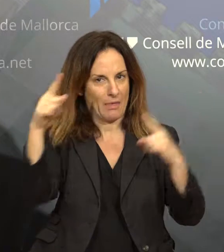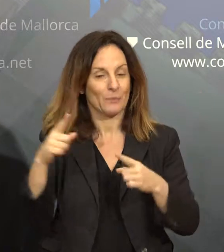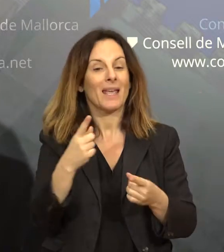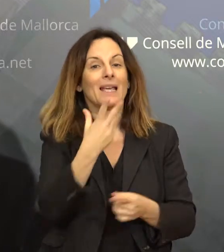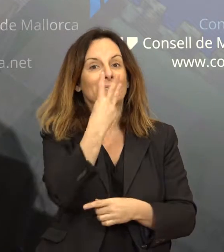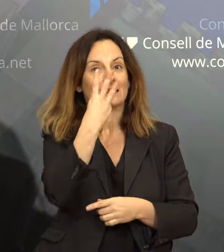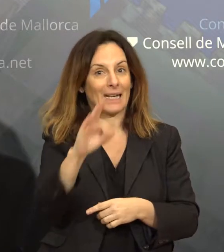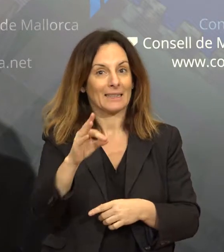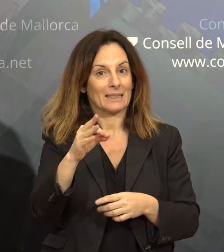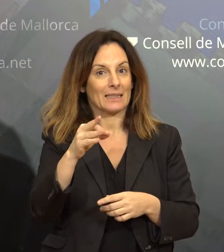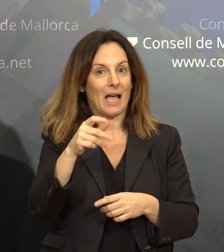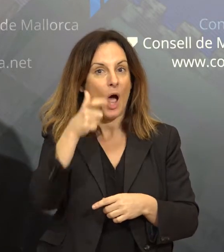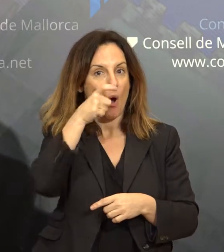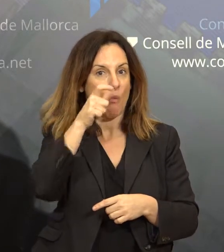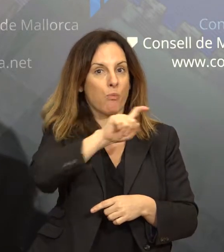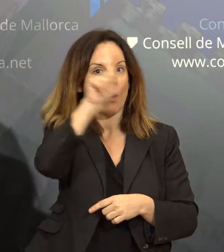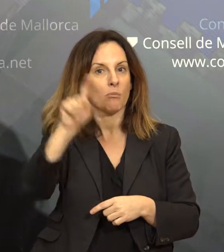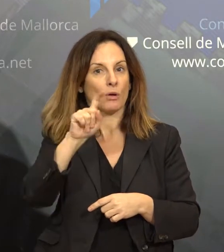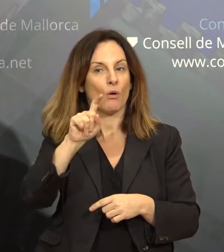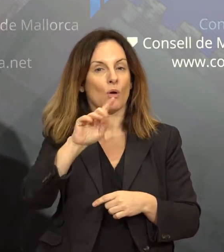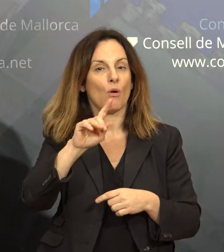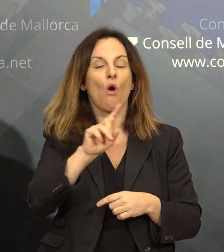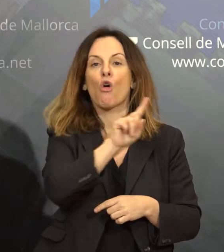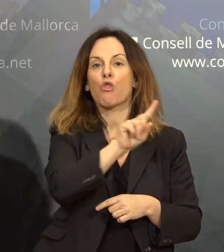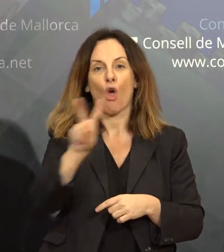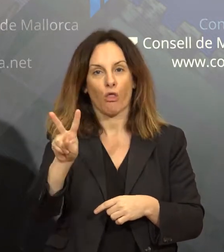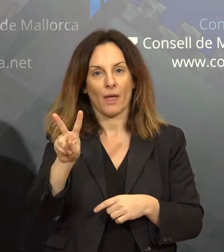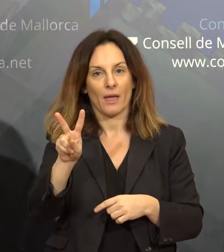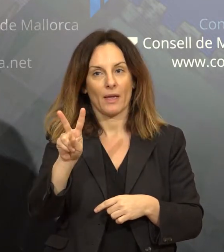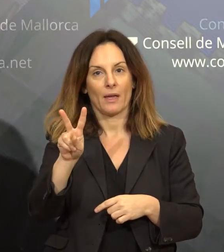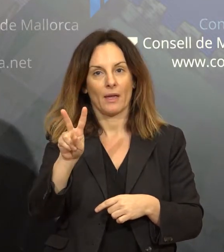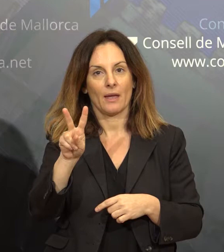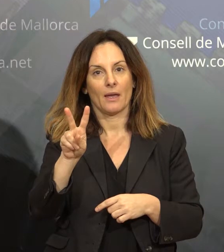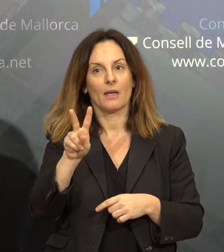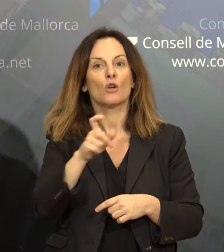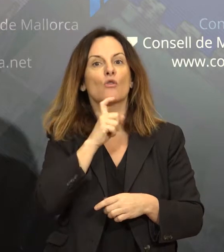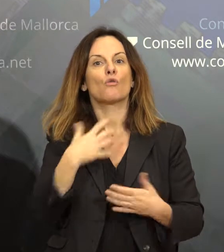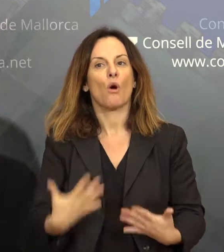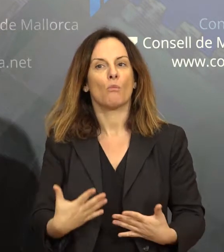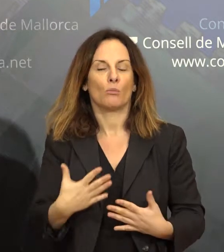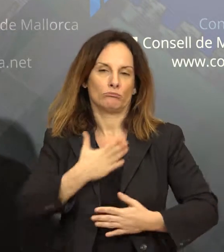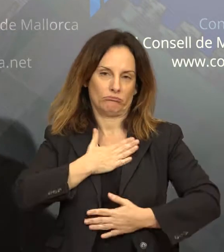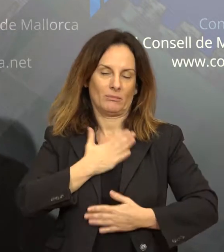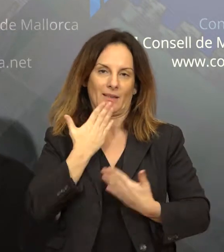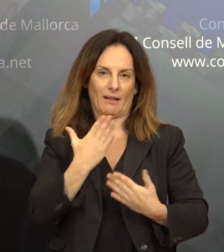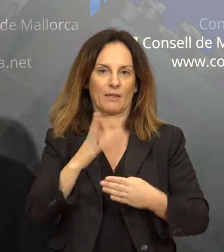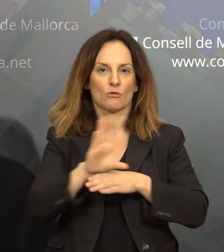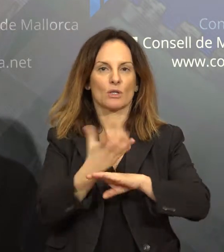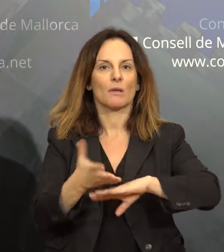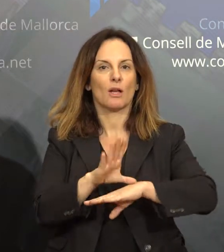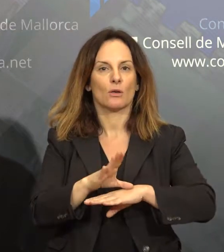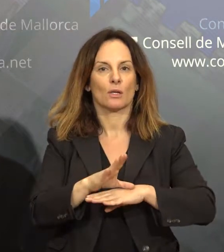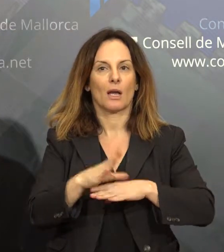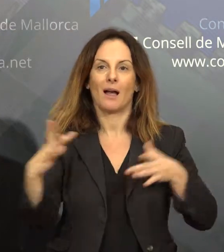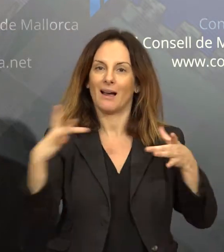D'aquests 30 municipis, fins a 12 ho faran a través dels mitjans propis del Consell de Mallorca, concretament del